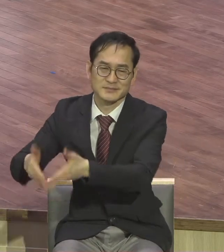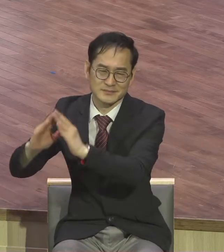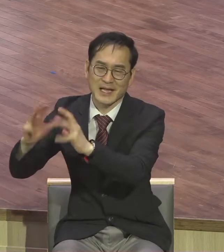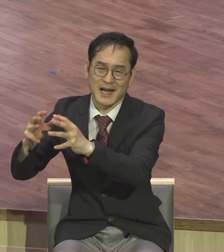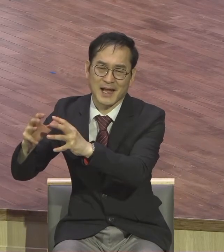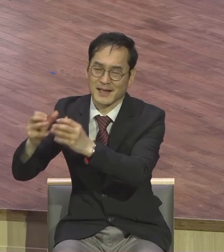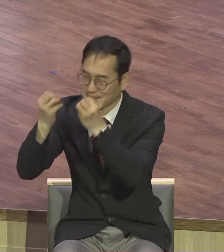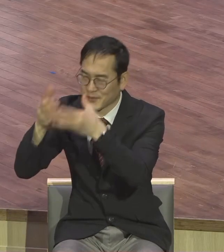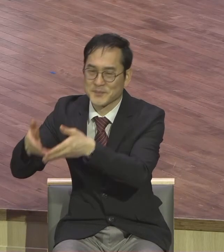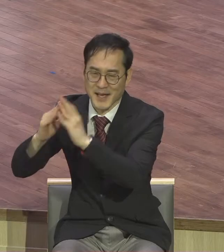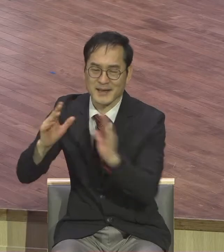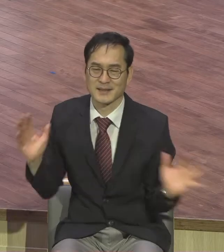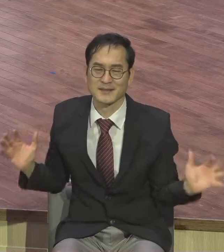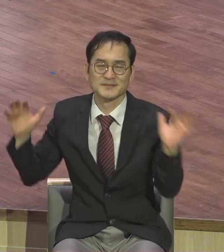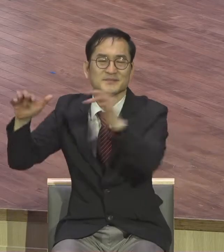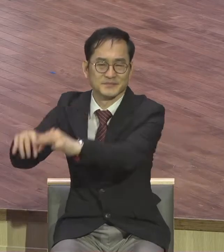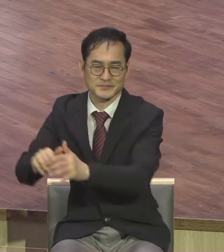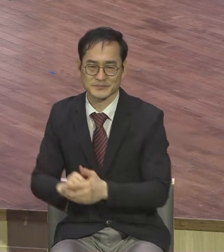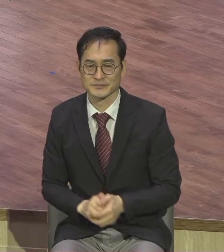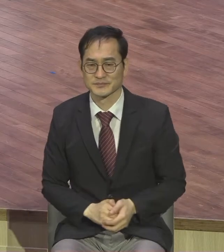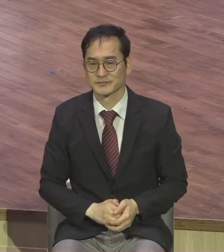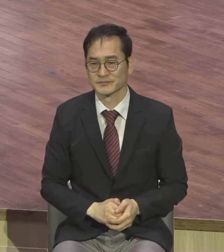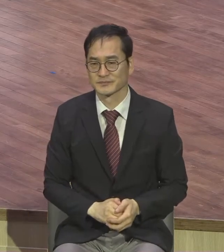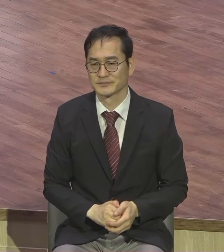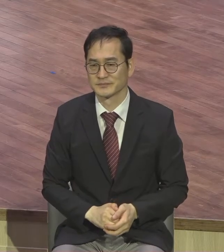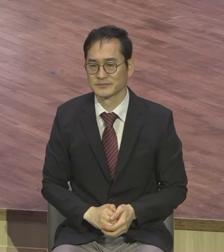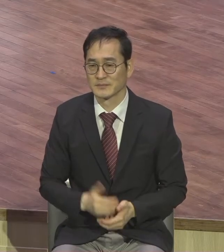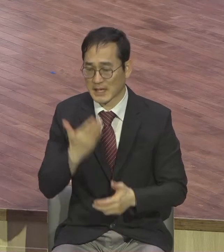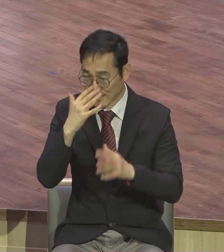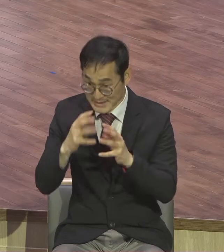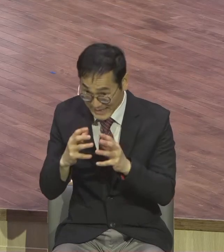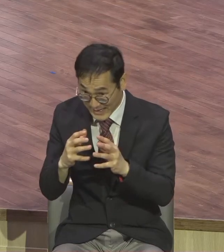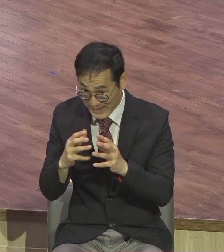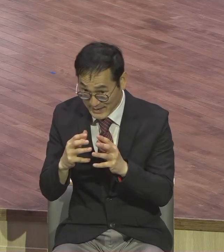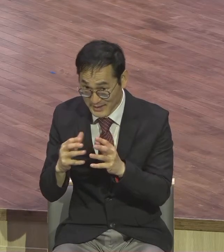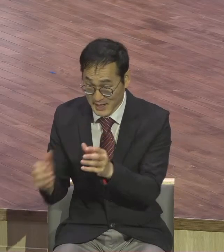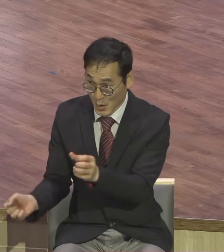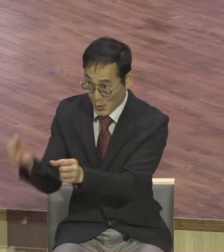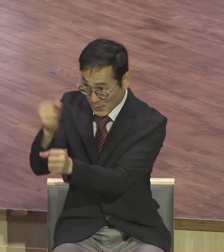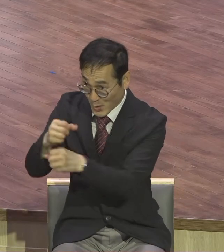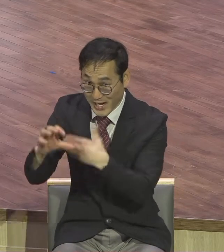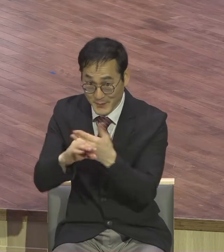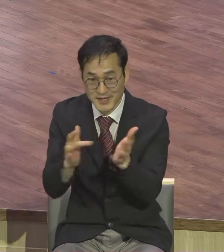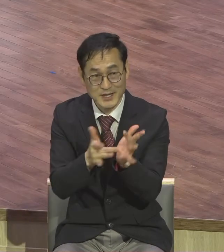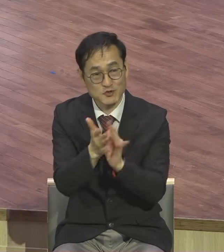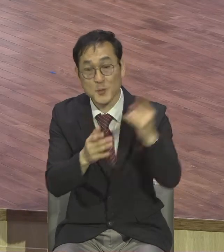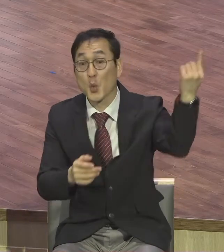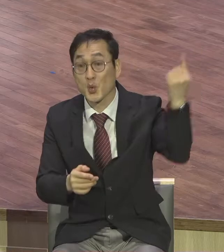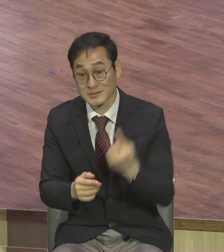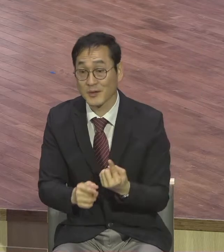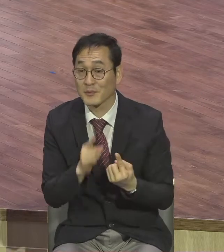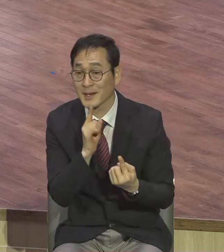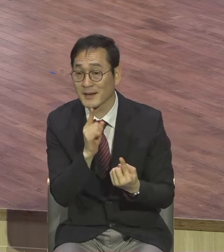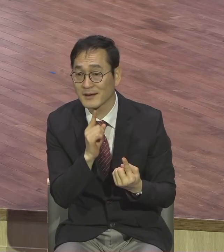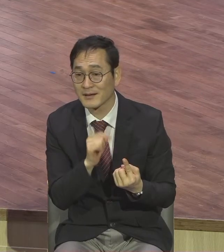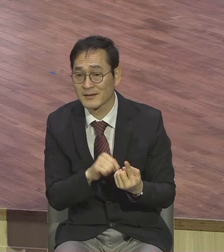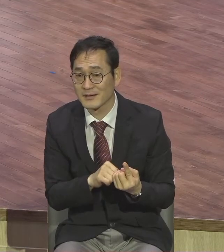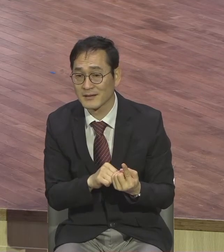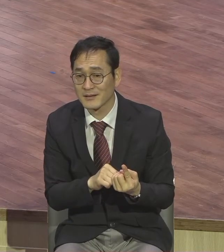이스라엘이 회복하면 예수님 오신다고 그랬어요 2000년만 회복됩니다 예수님 오실 다 돼가지고 마지막으로